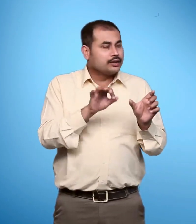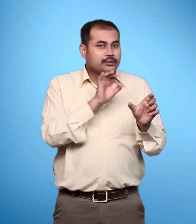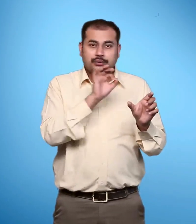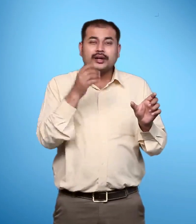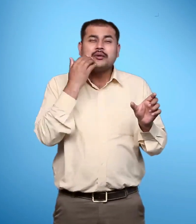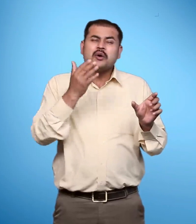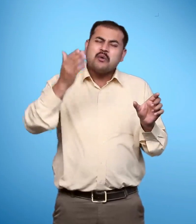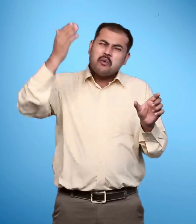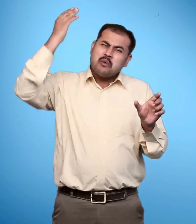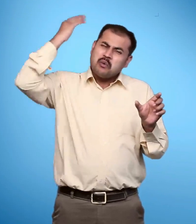था